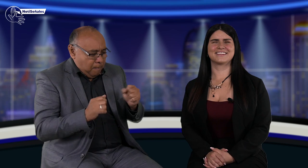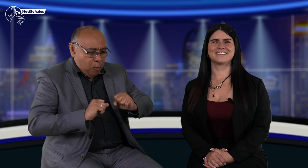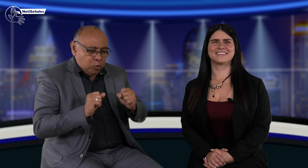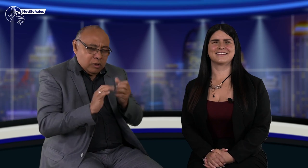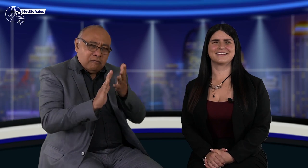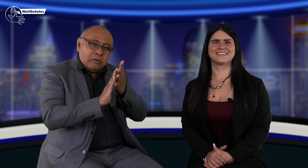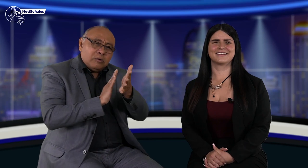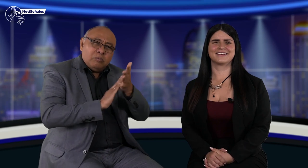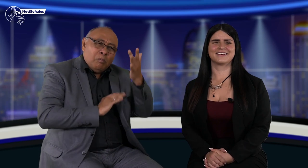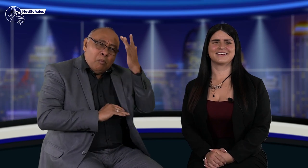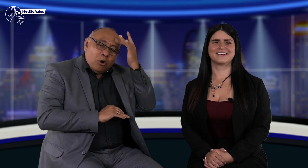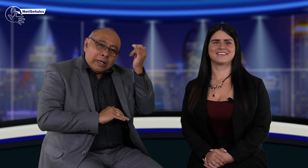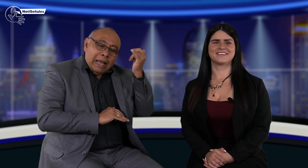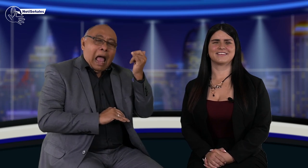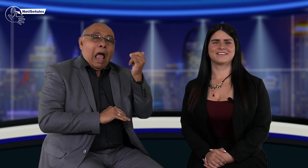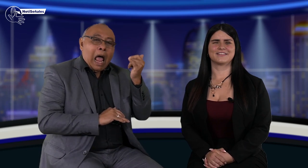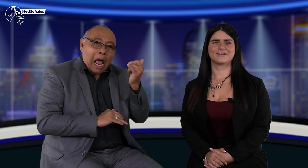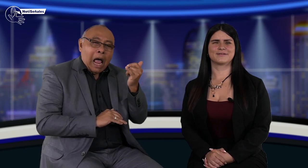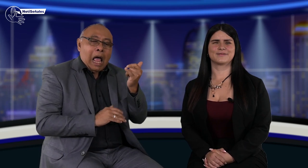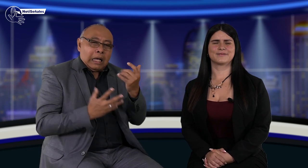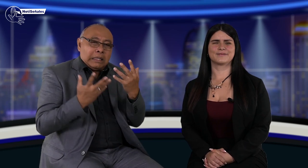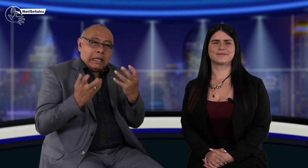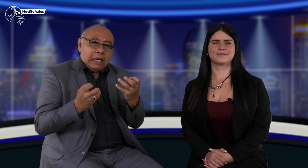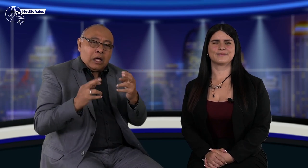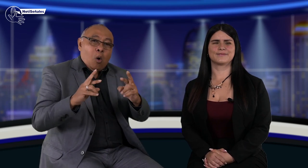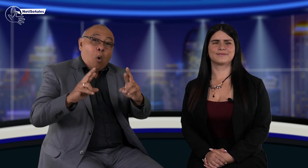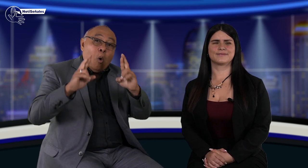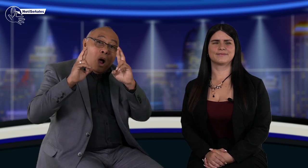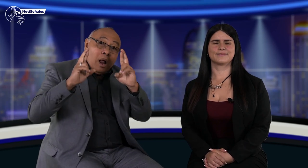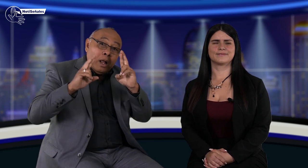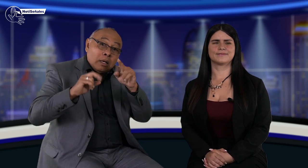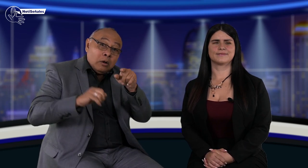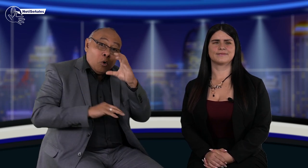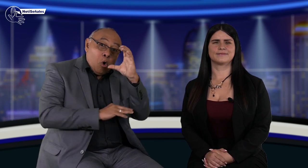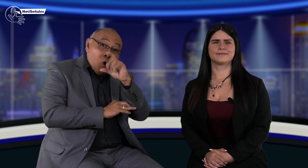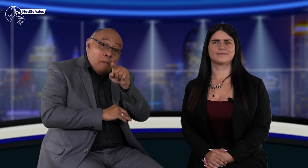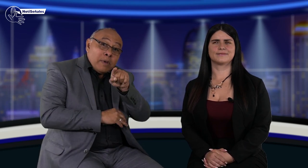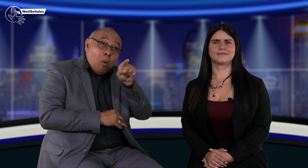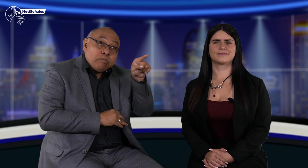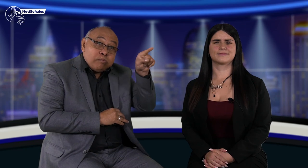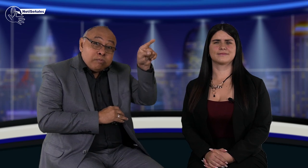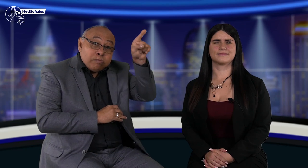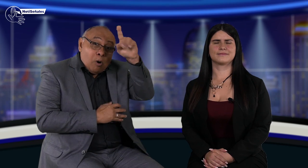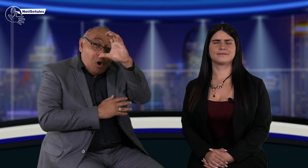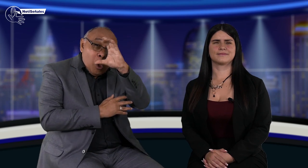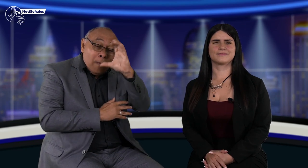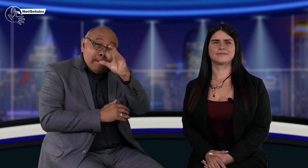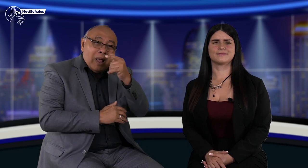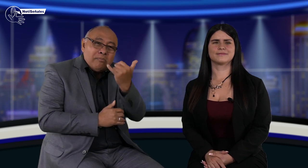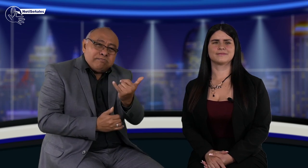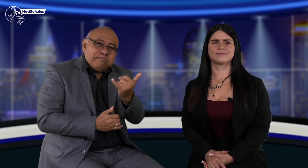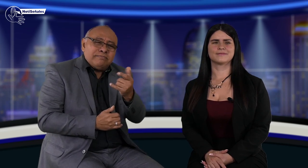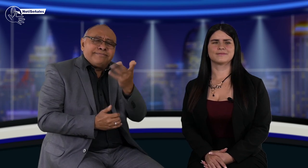es que esperamos que ojalá desde los comités de discapacidad municipales y